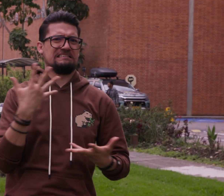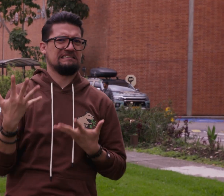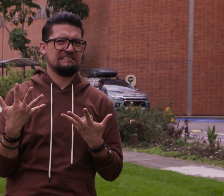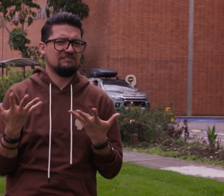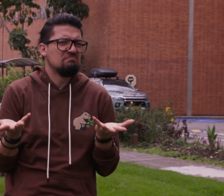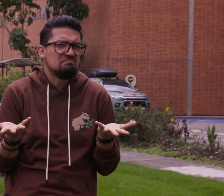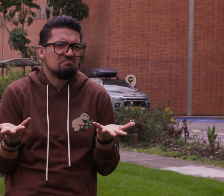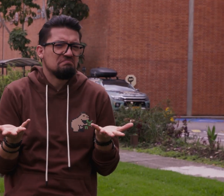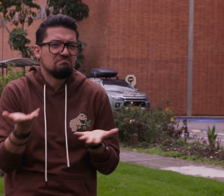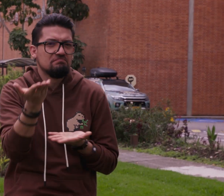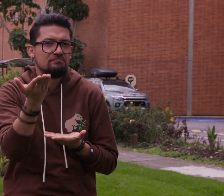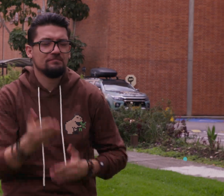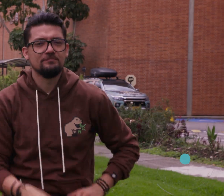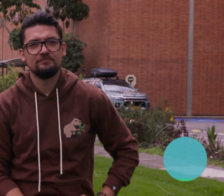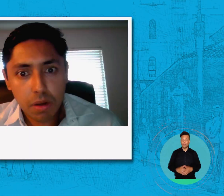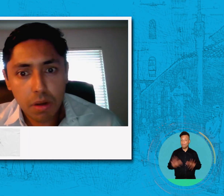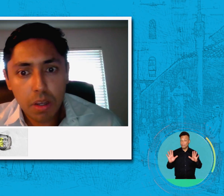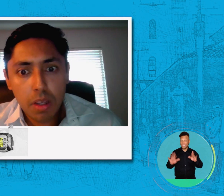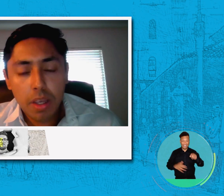con nosotros en estos casos?